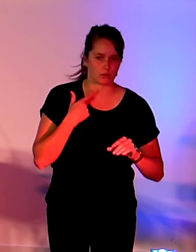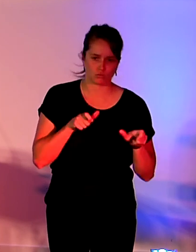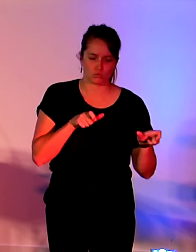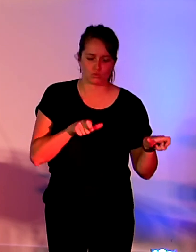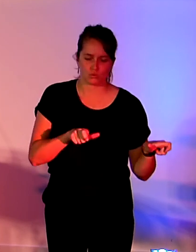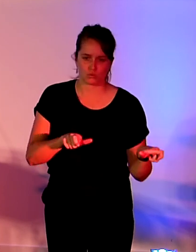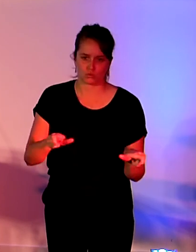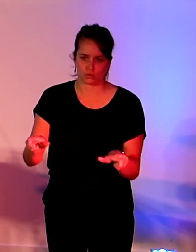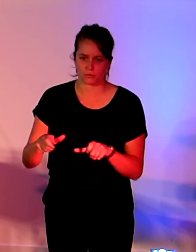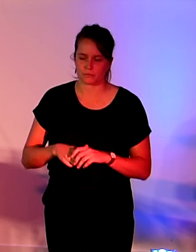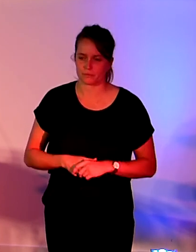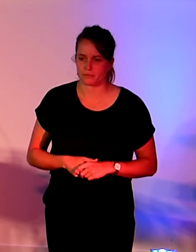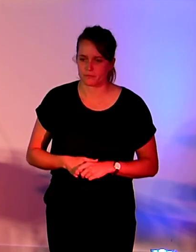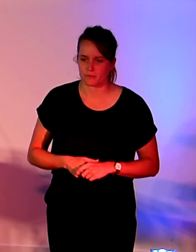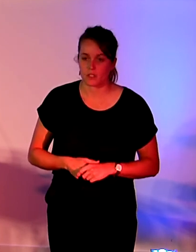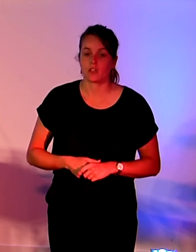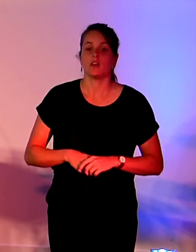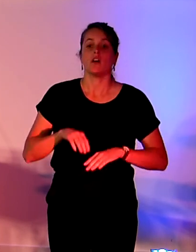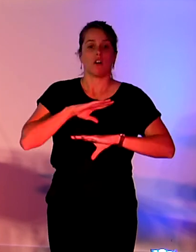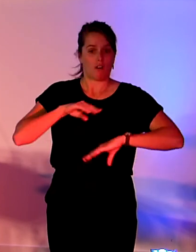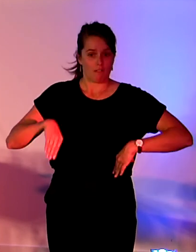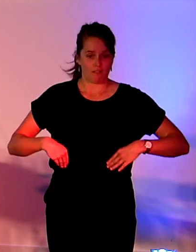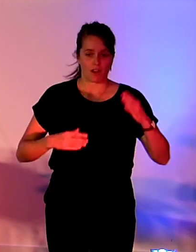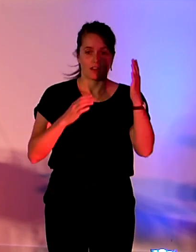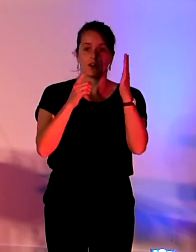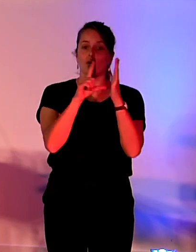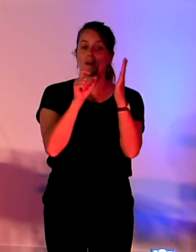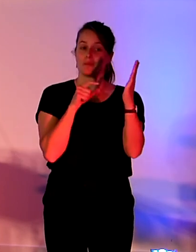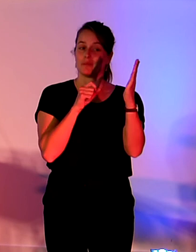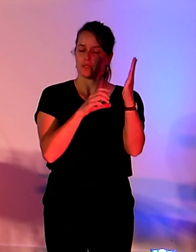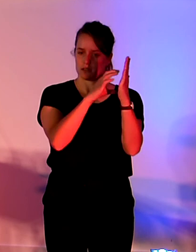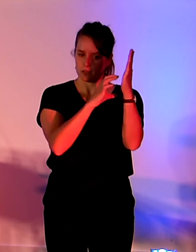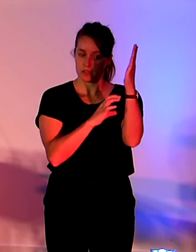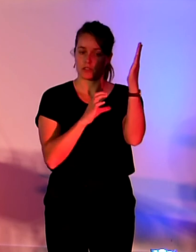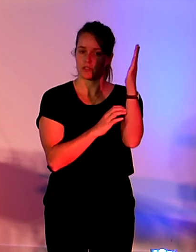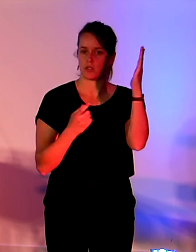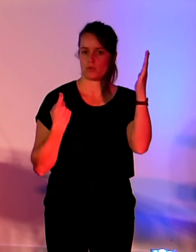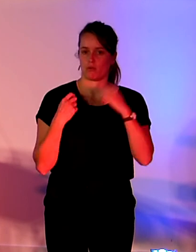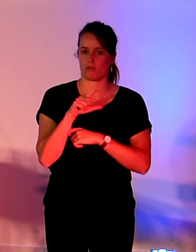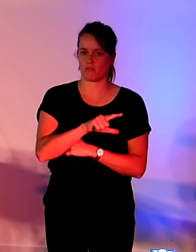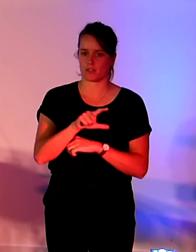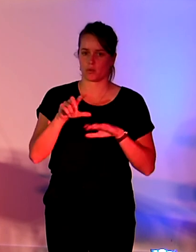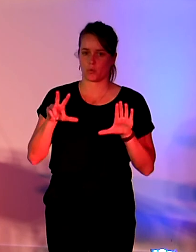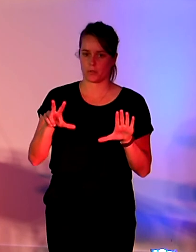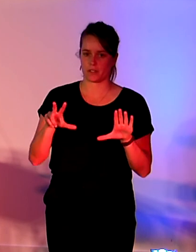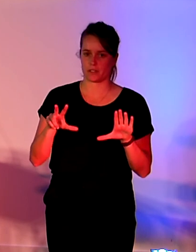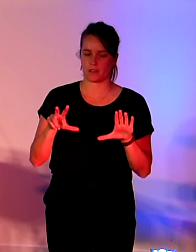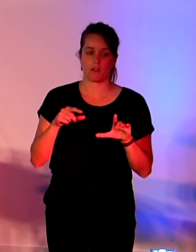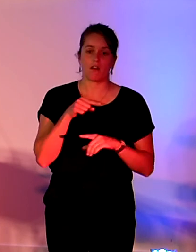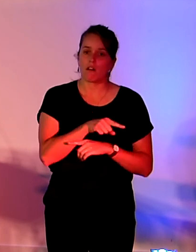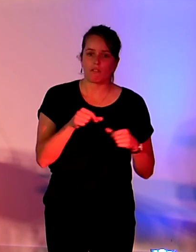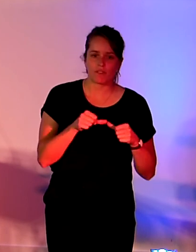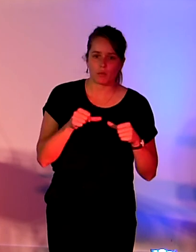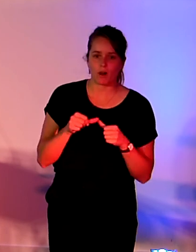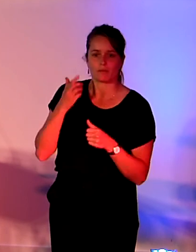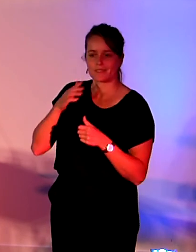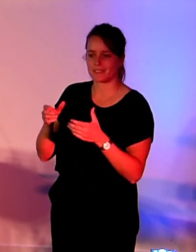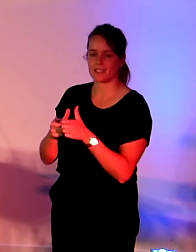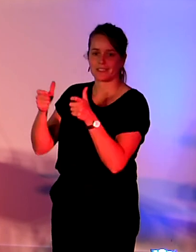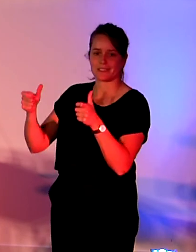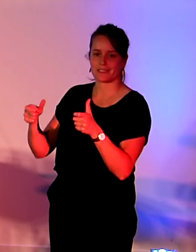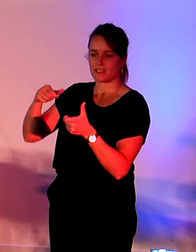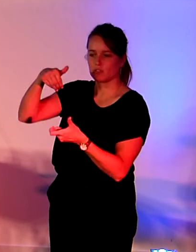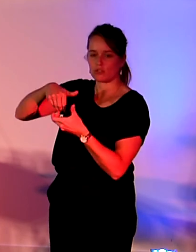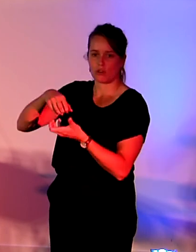Et enfin, l'article 28 qui va inciter les data centers à valoriser la chaleur